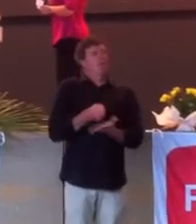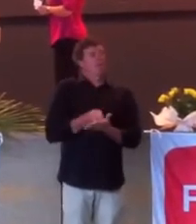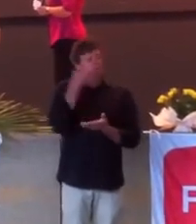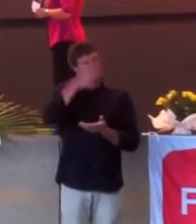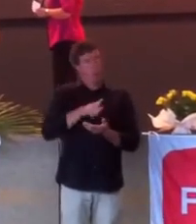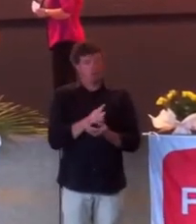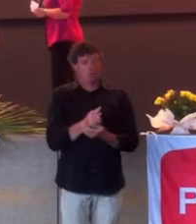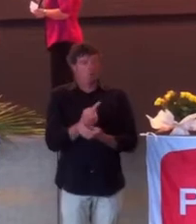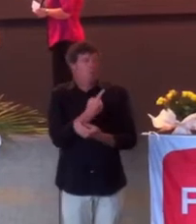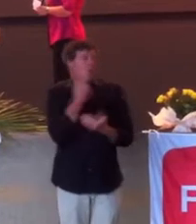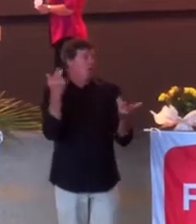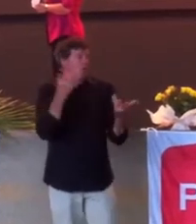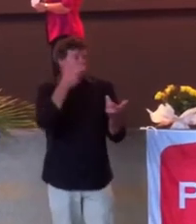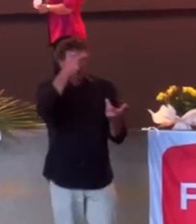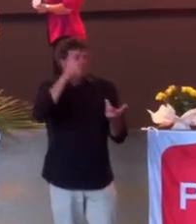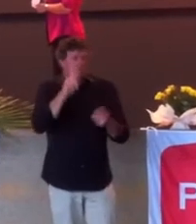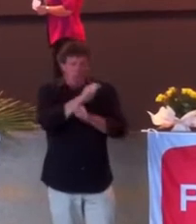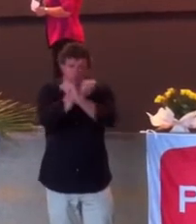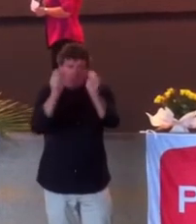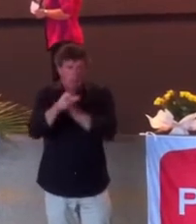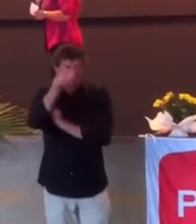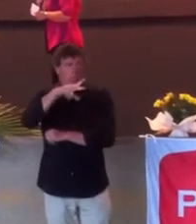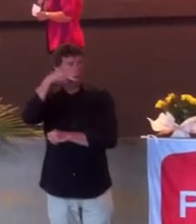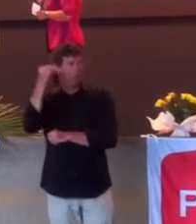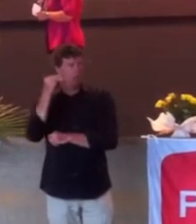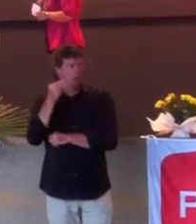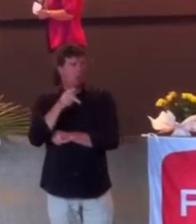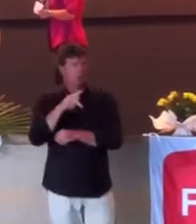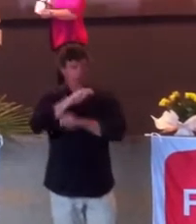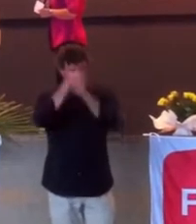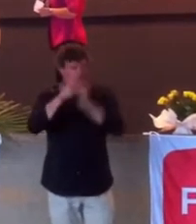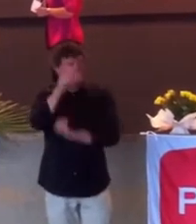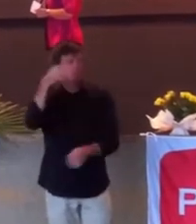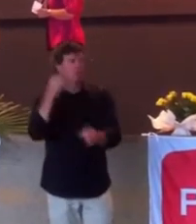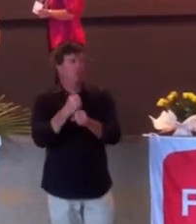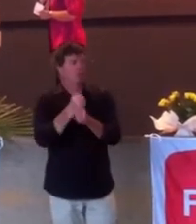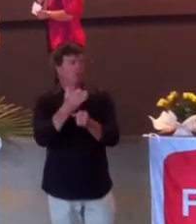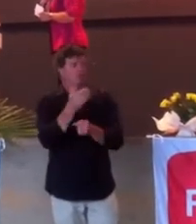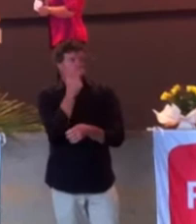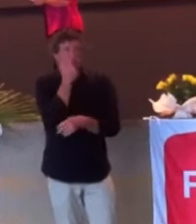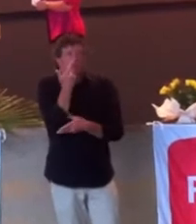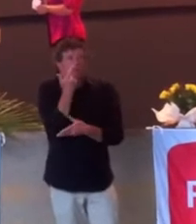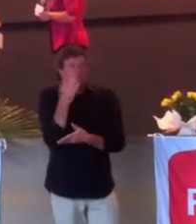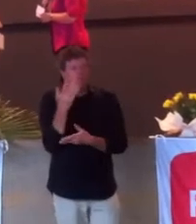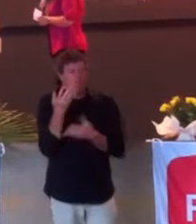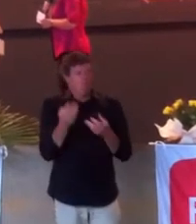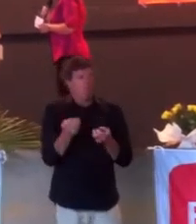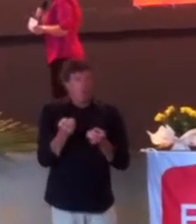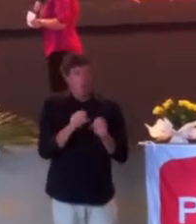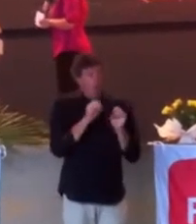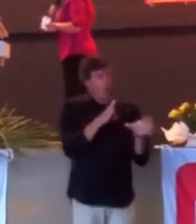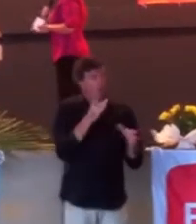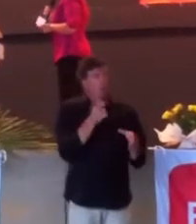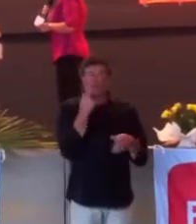juste le respect de l'être humain, le respect du travailleur. Et refuser le salaire minimum, c'est tout simplement vouloir continuer à exploiter